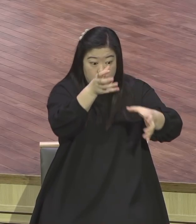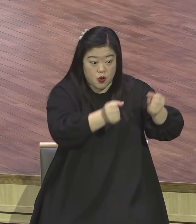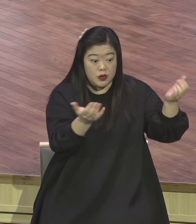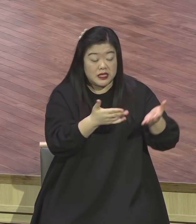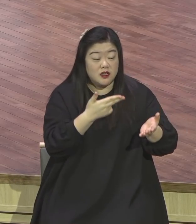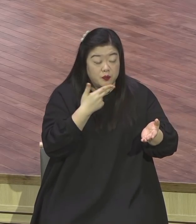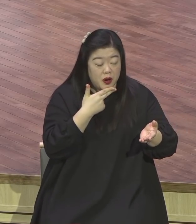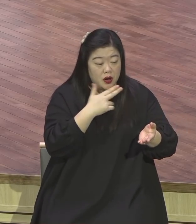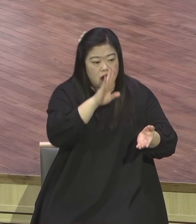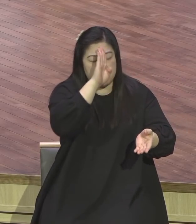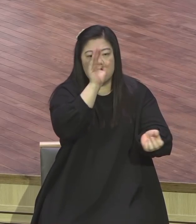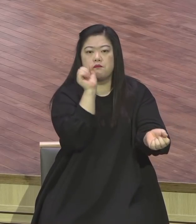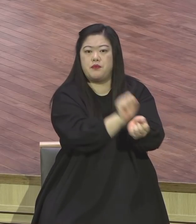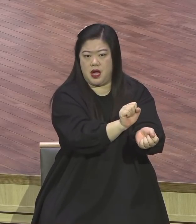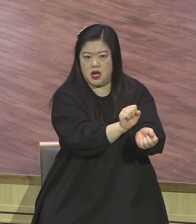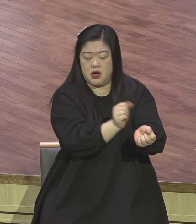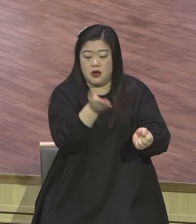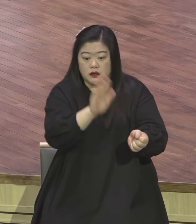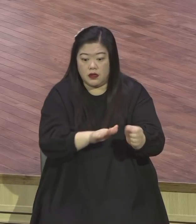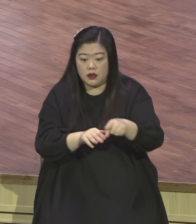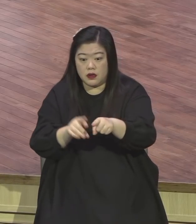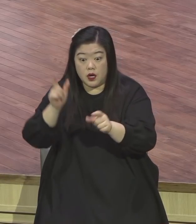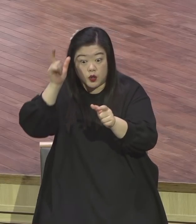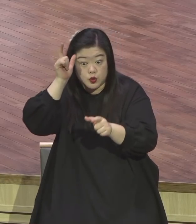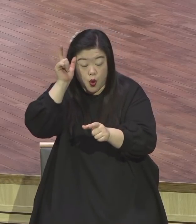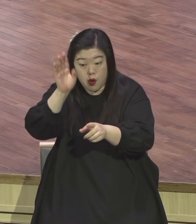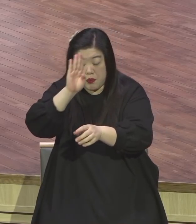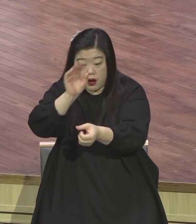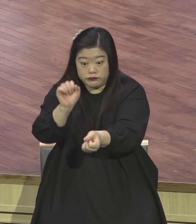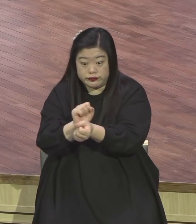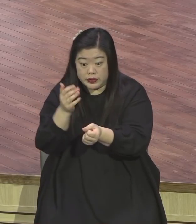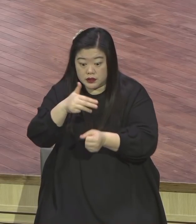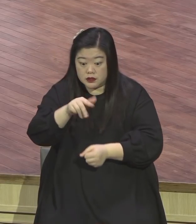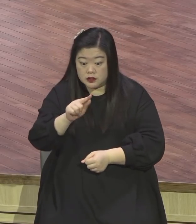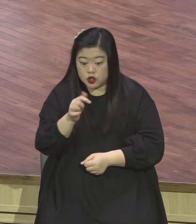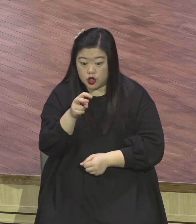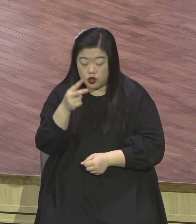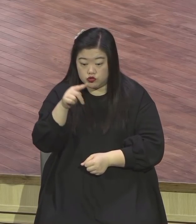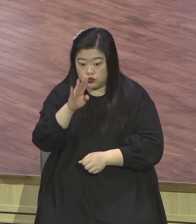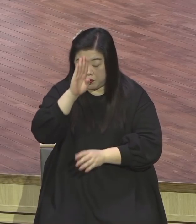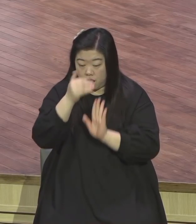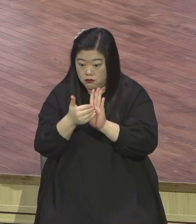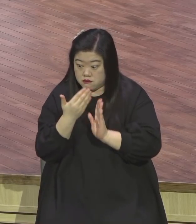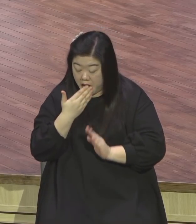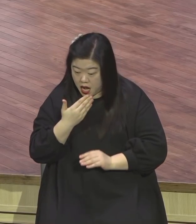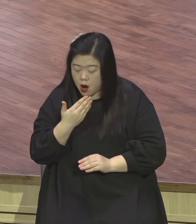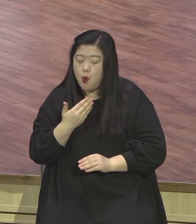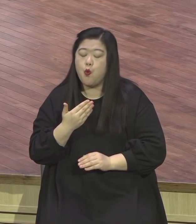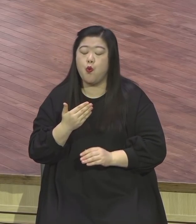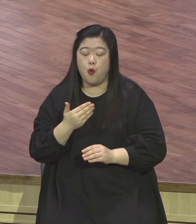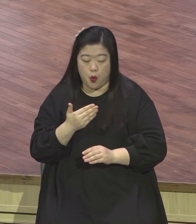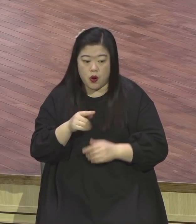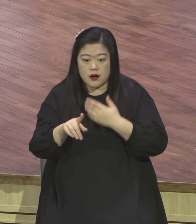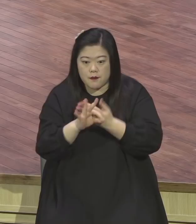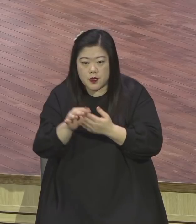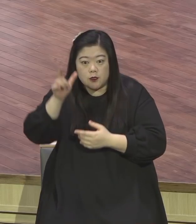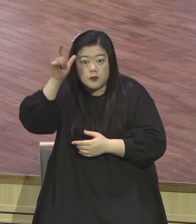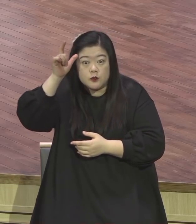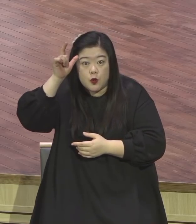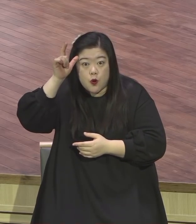최초로 천년두 백신을 개발한 겁니다 소를 통해서 제가 이 말씀드리니까